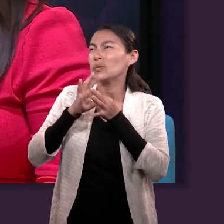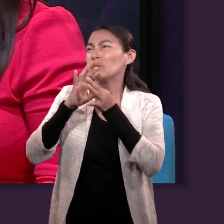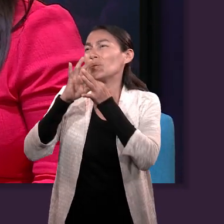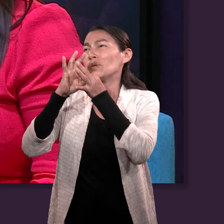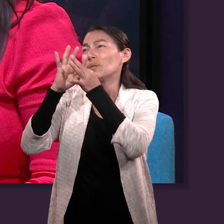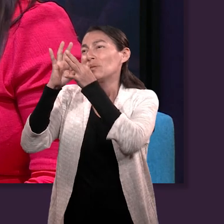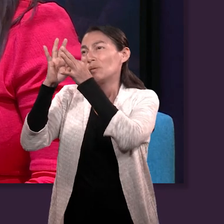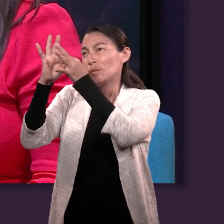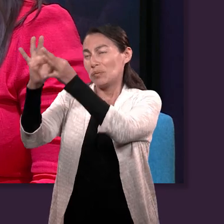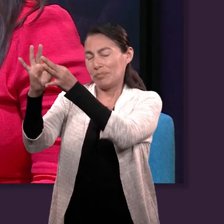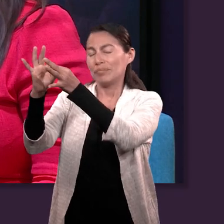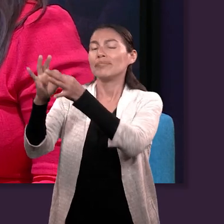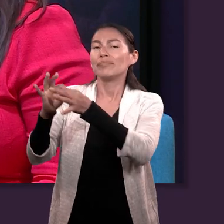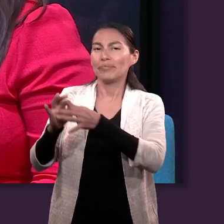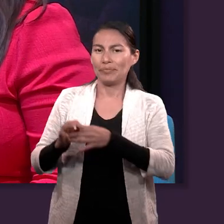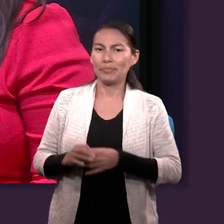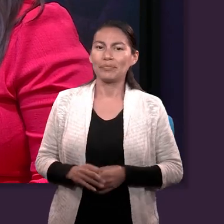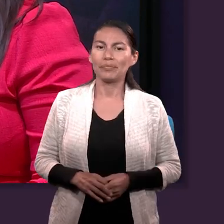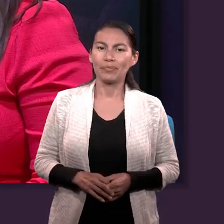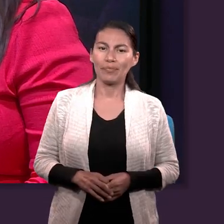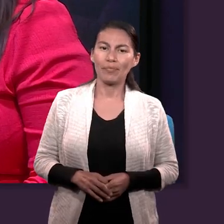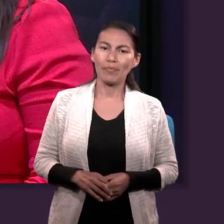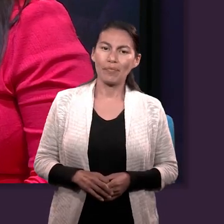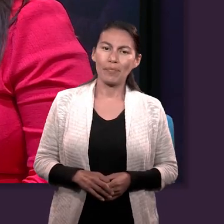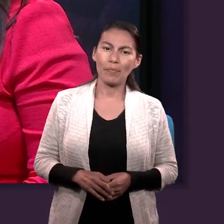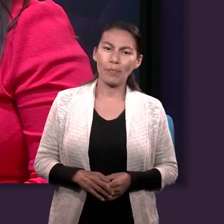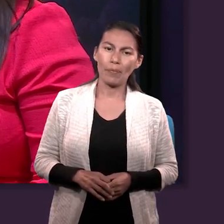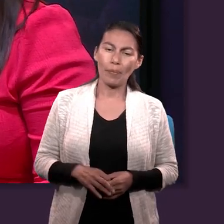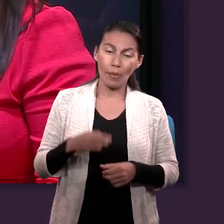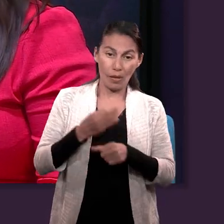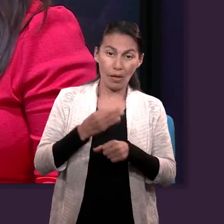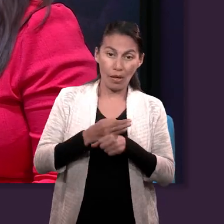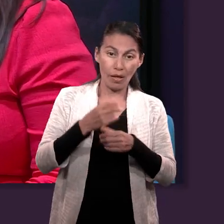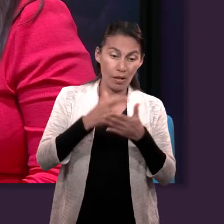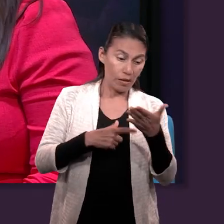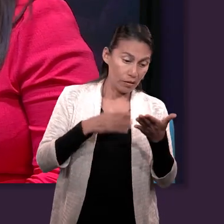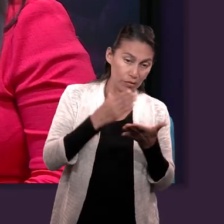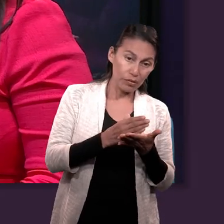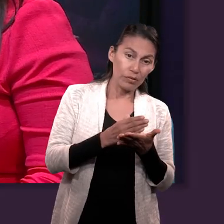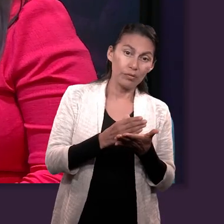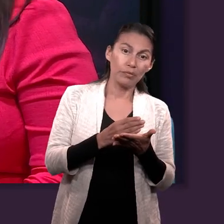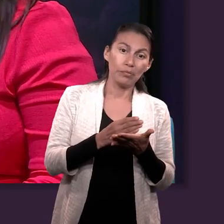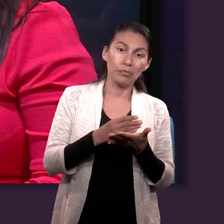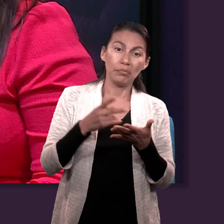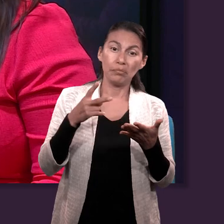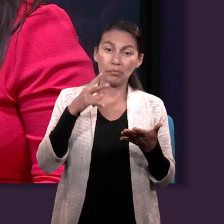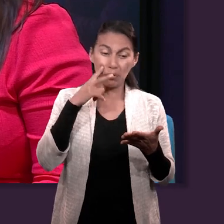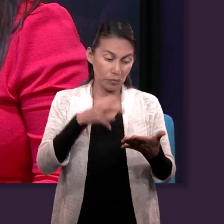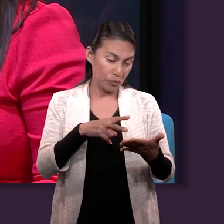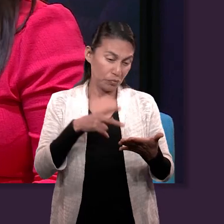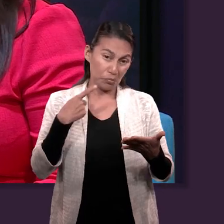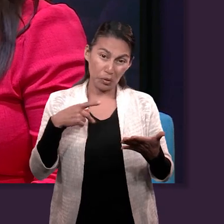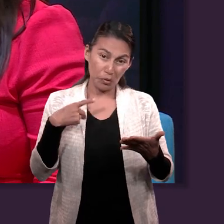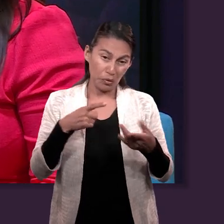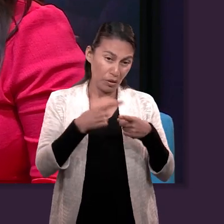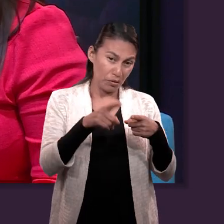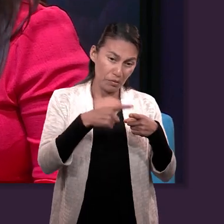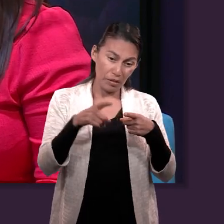vamos a poder lograr por nuestros propios méritos. Hemos visto a largo de esta lección varios personajes que se